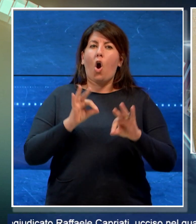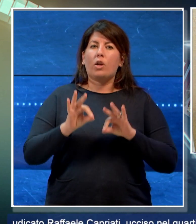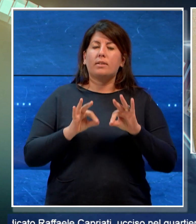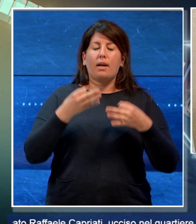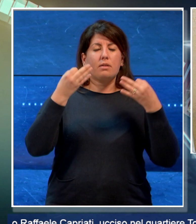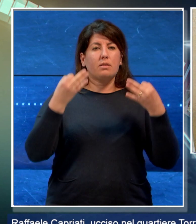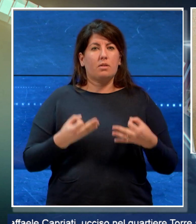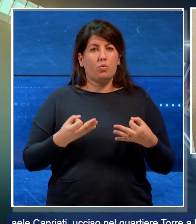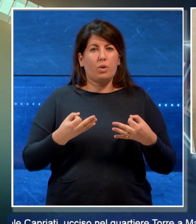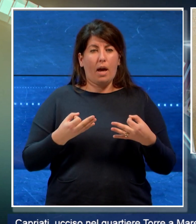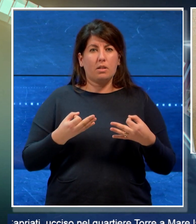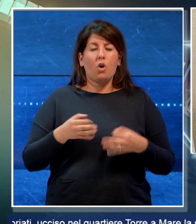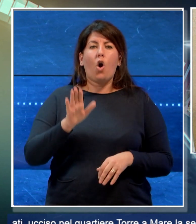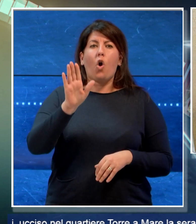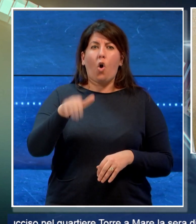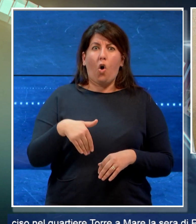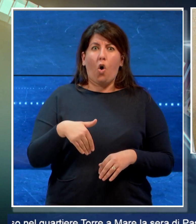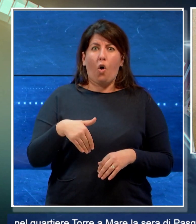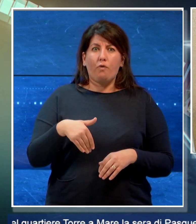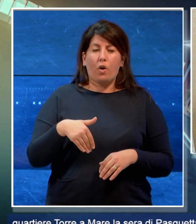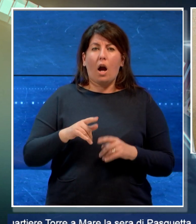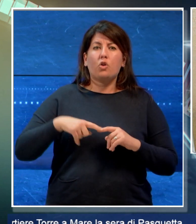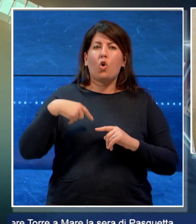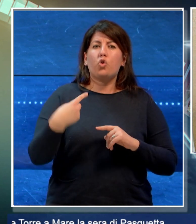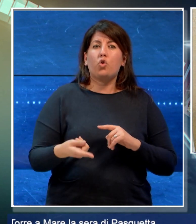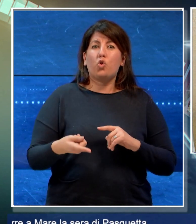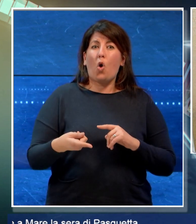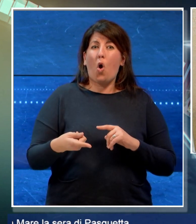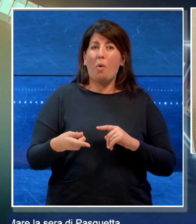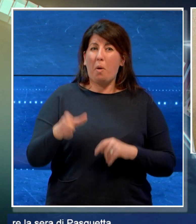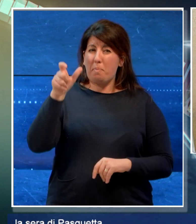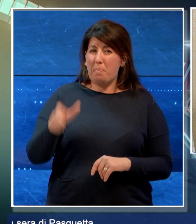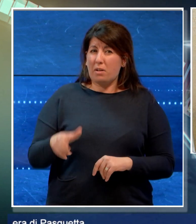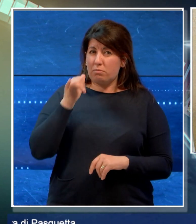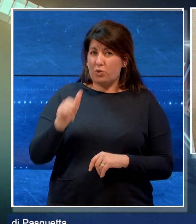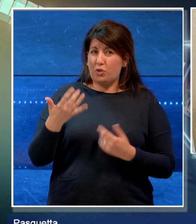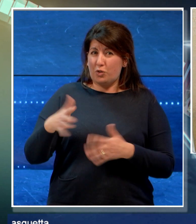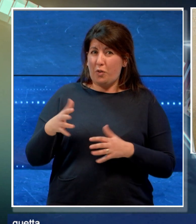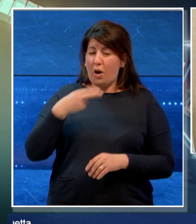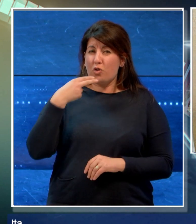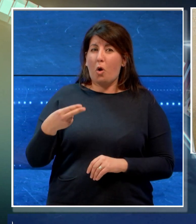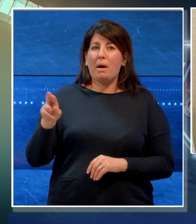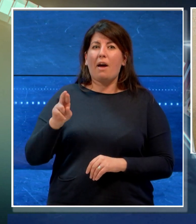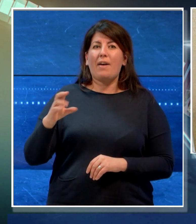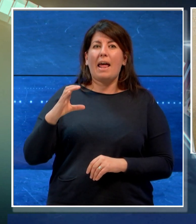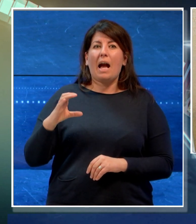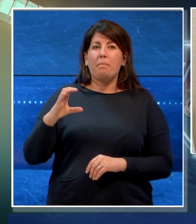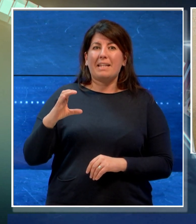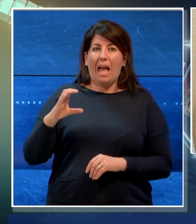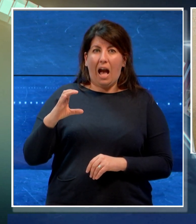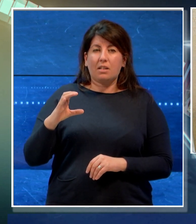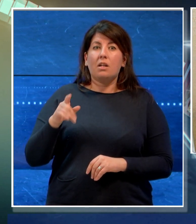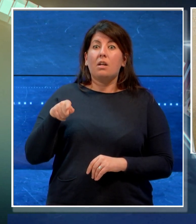Sicurezza, convocato in seguito all'omicidio del pregiudicato Raffaele Capriati,